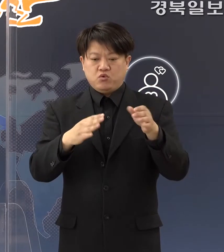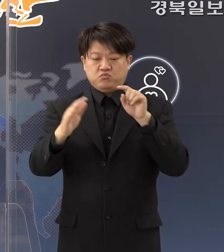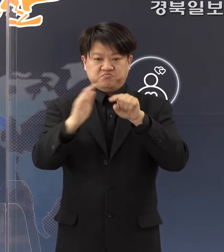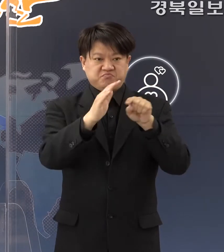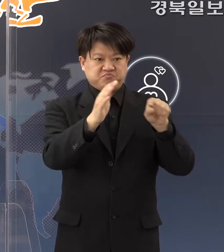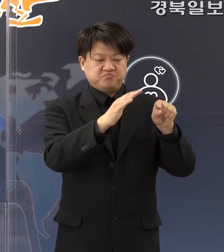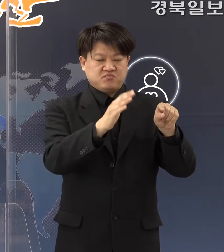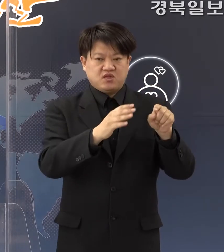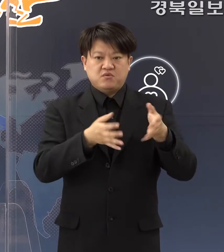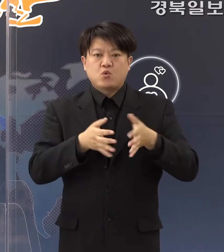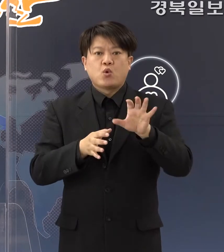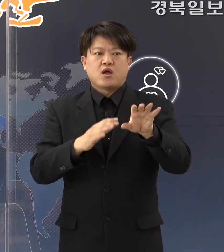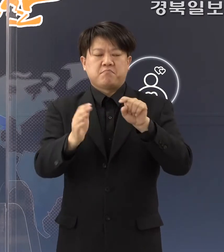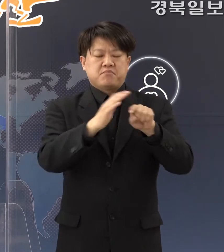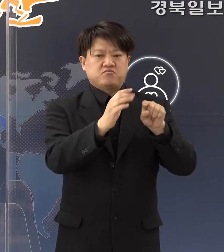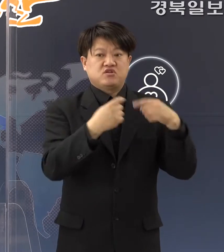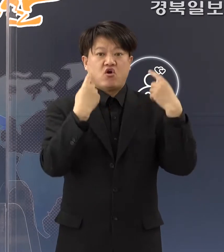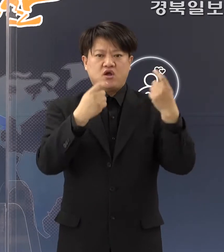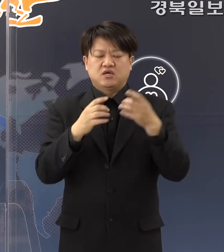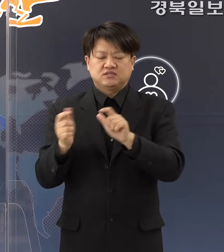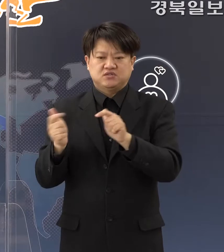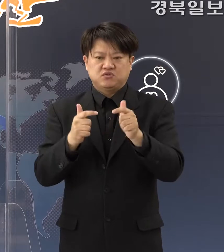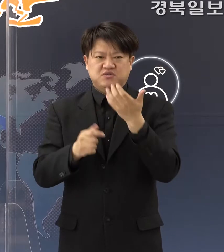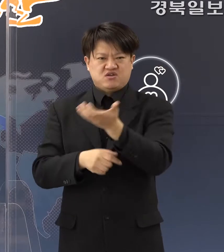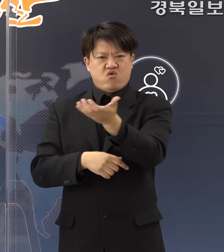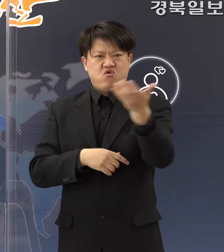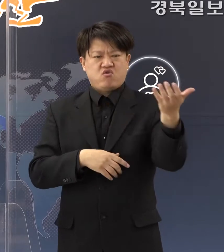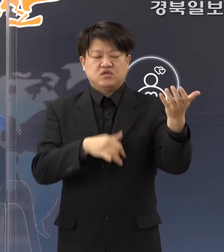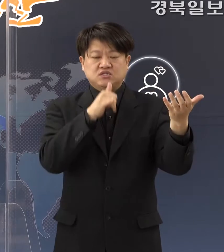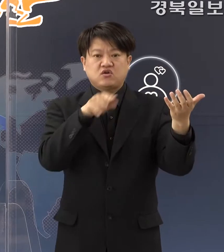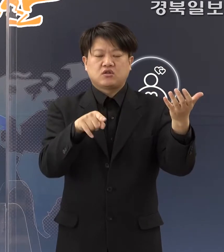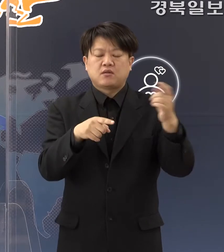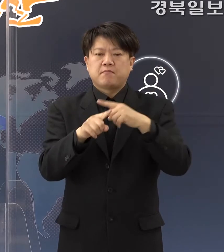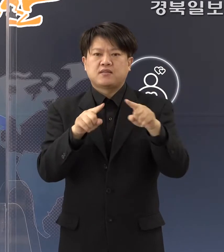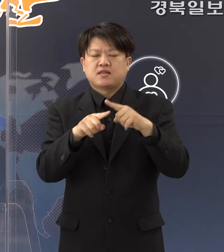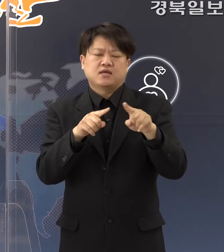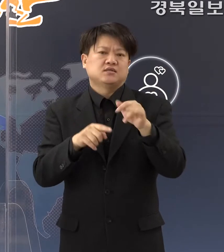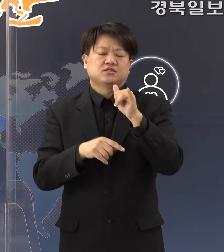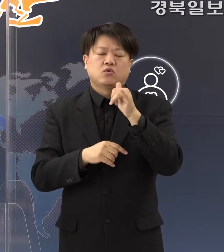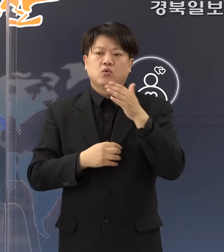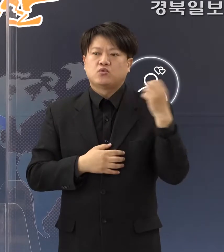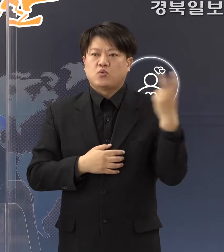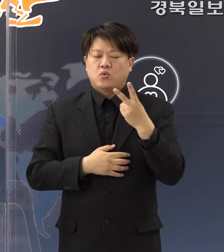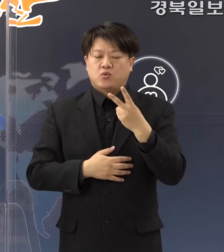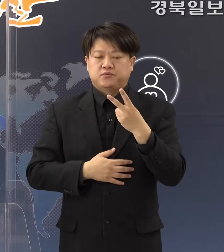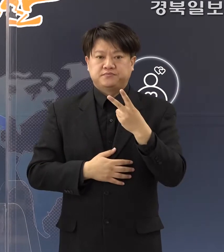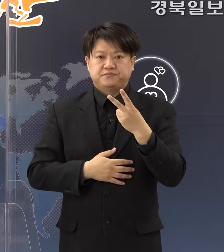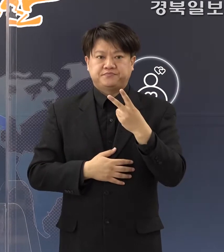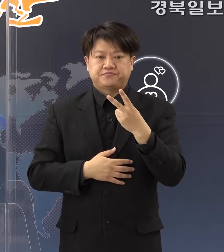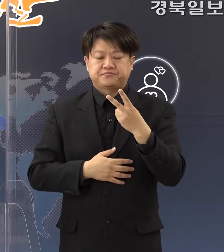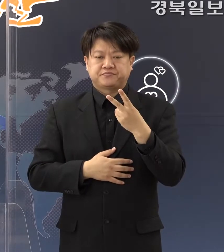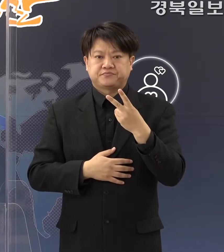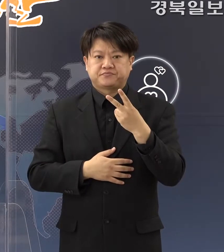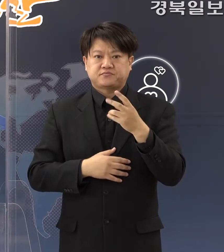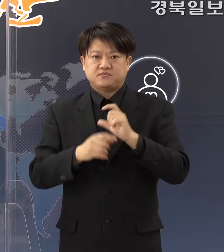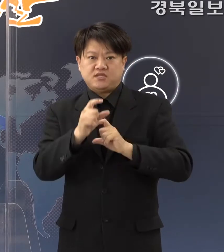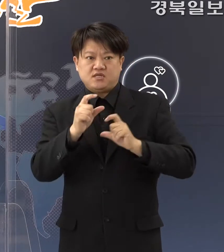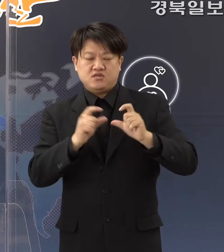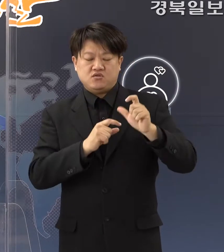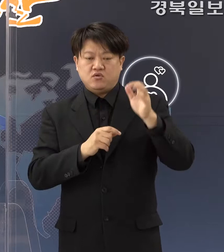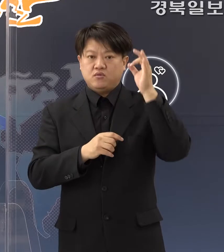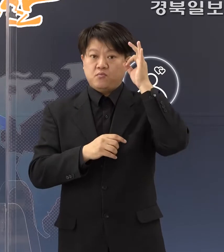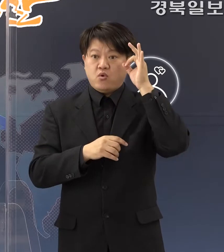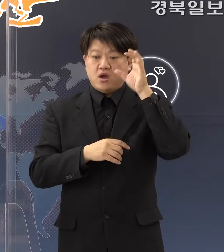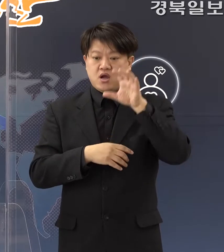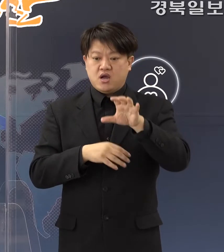여행 등에 의해서 지역 간의 이동이 상당히 있었다고 판단이 되고 그래서 더욱더 우리